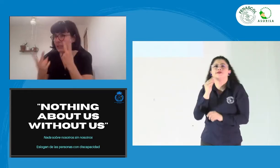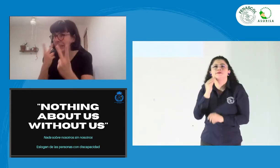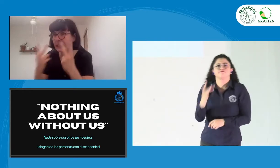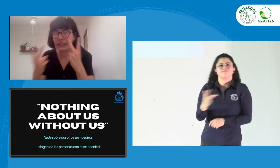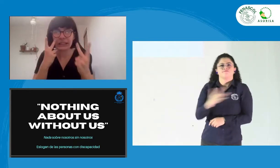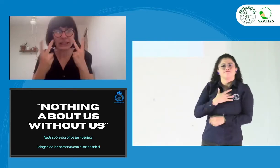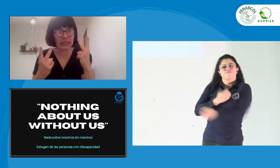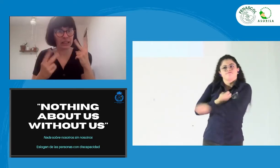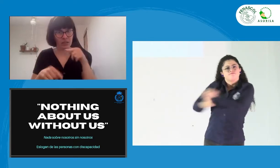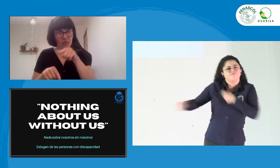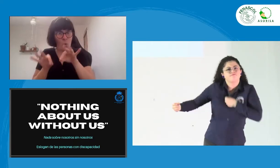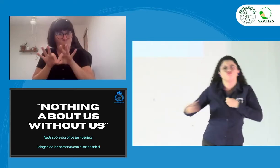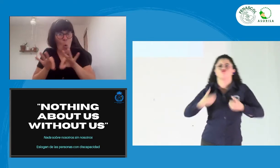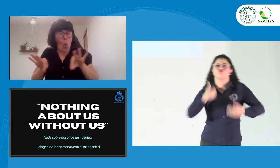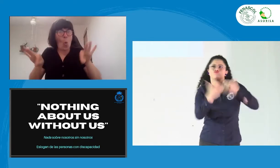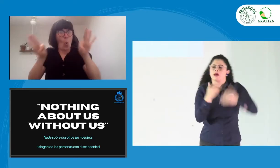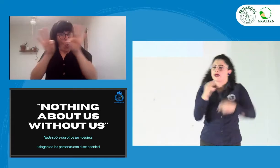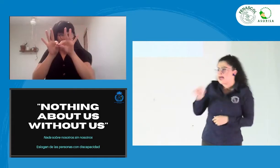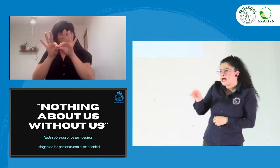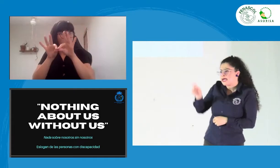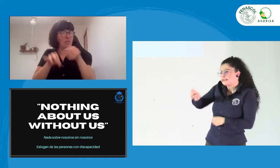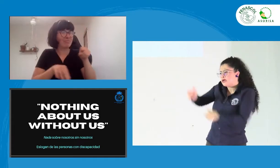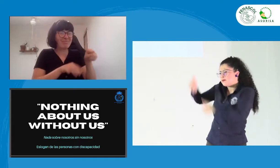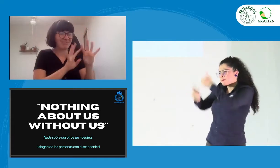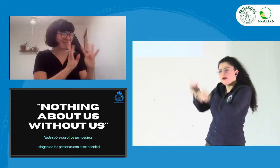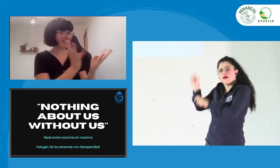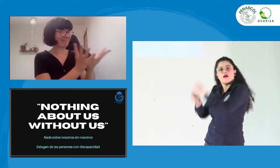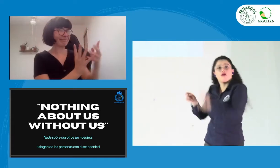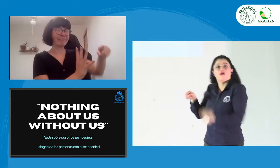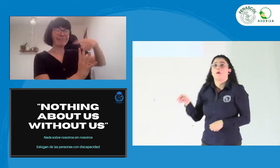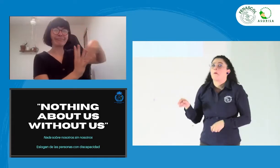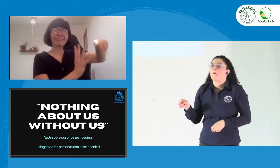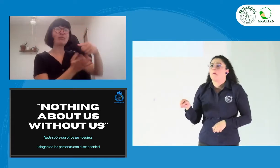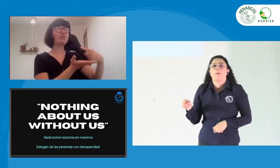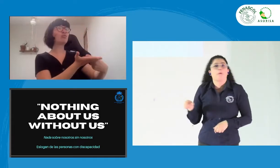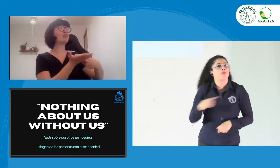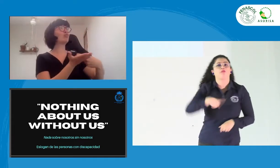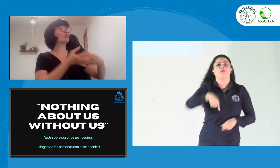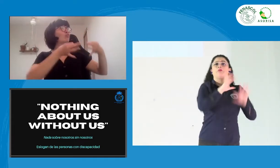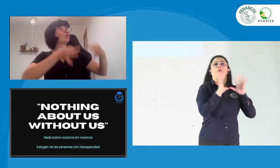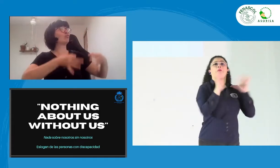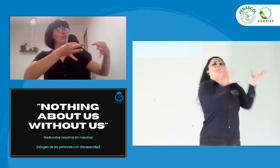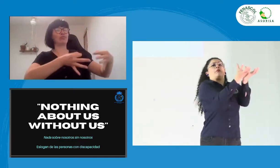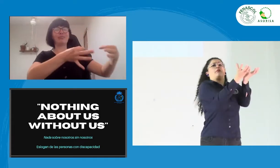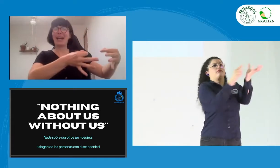Debe contar con la experiencia, con la visión de las mismas personas con discapacidad.